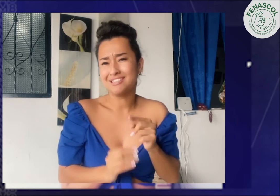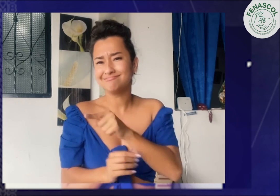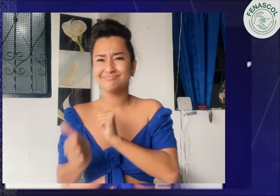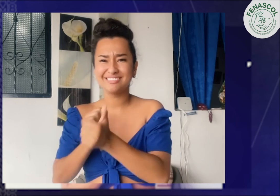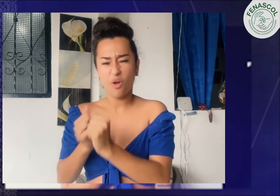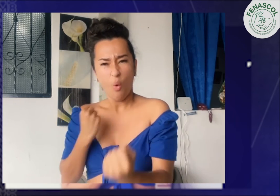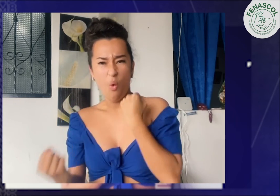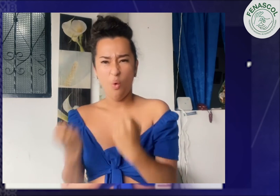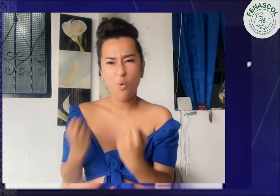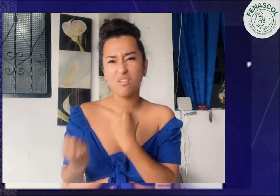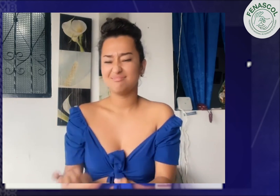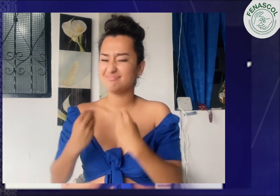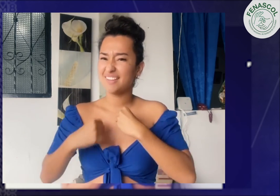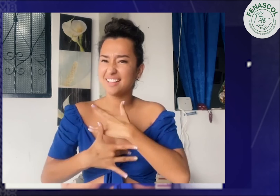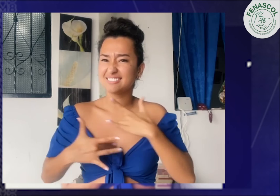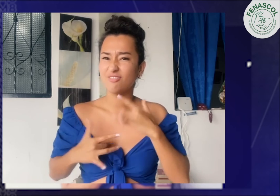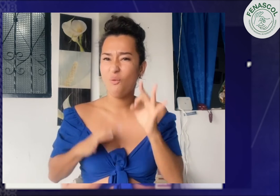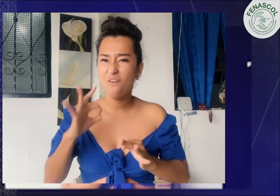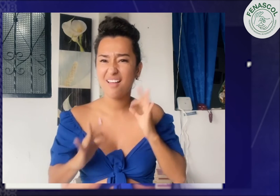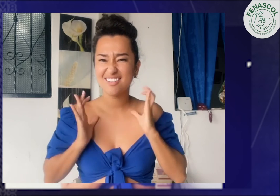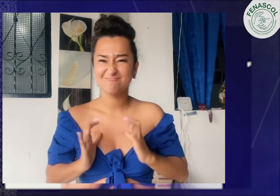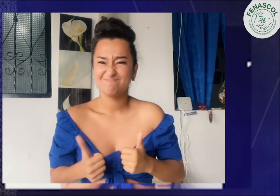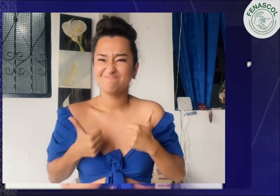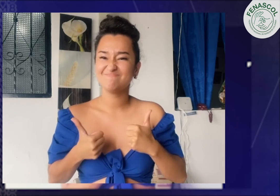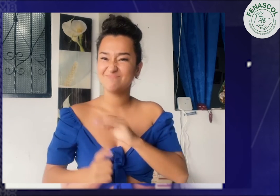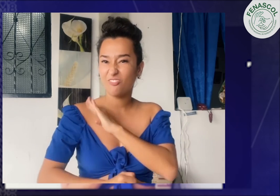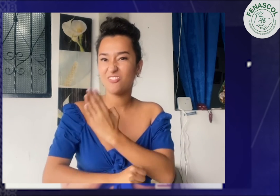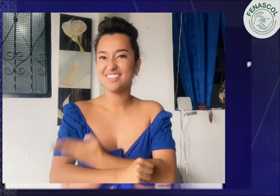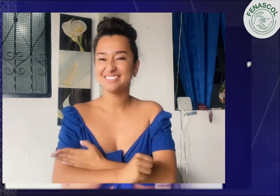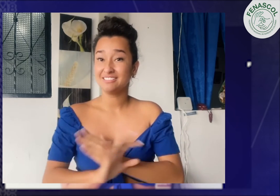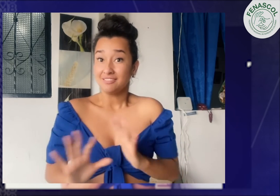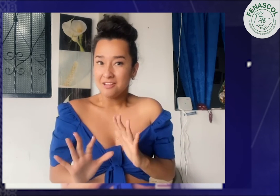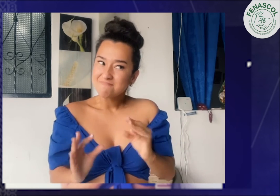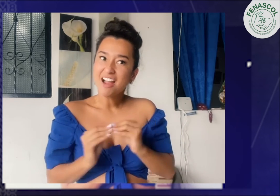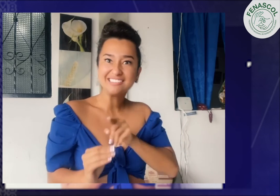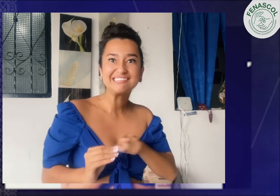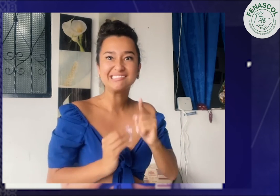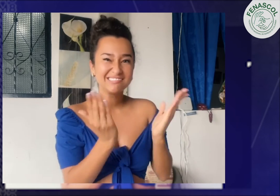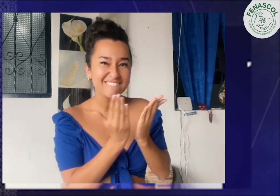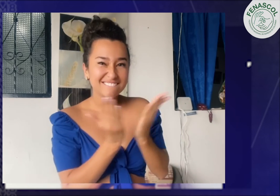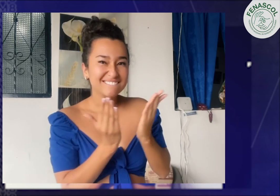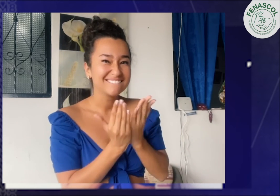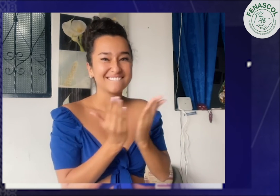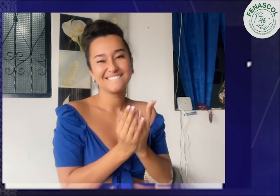que es salud y permite cuidar nuestro cuerpo fortaleciendo Además, estudiar artes, aprender de muchos